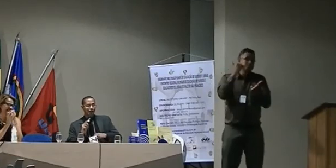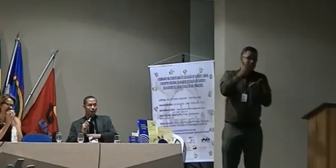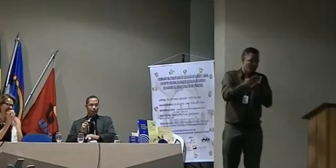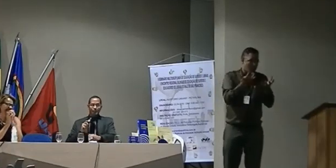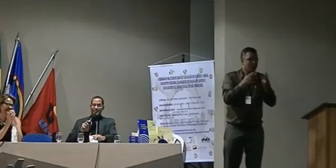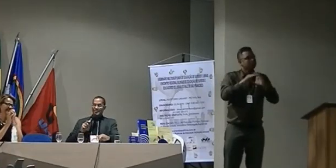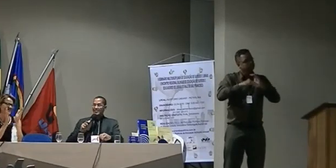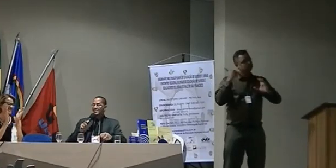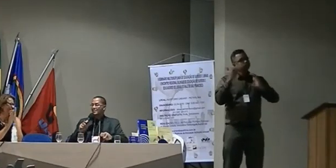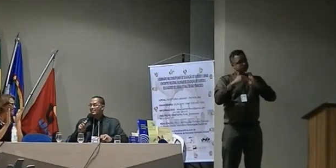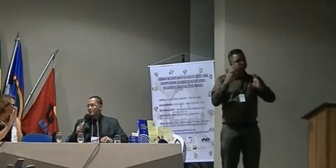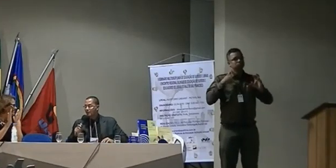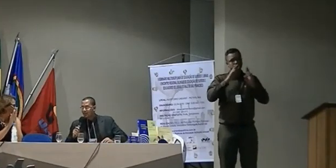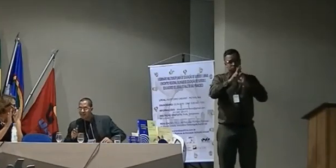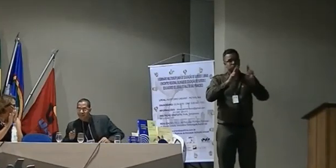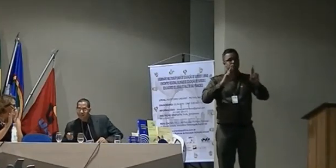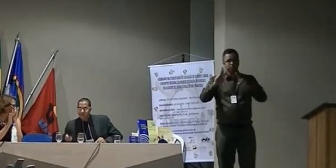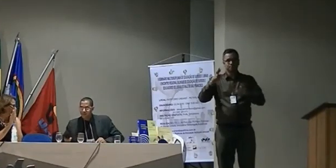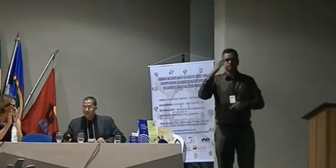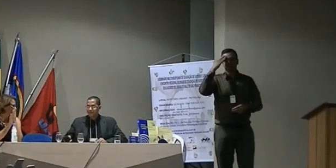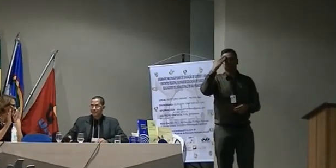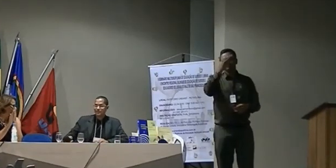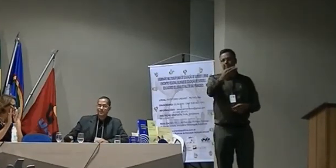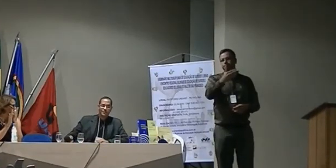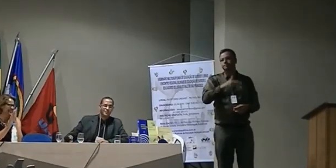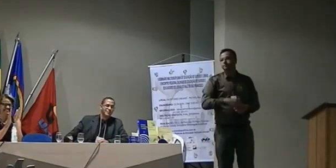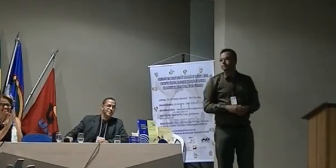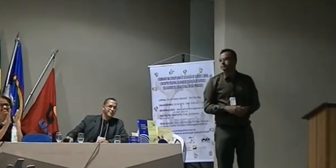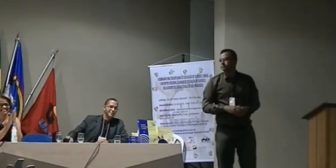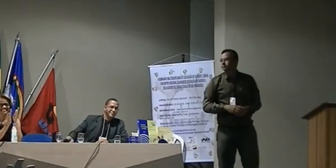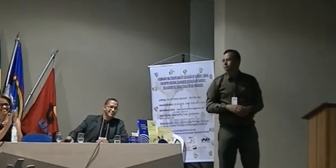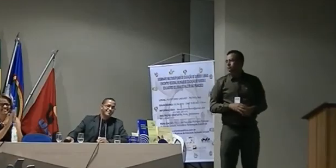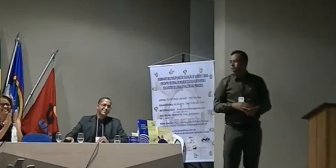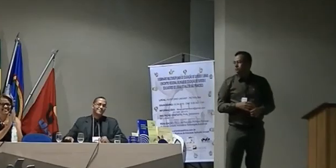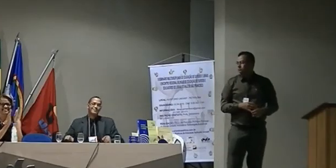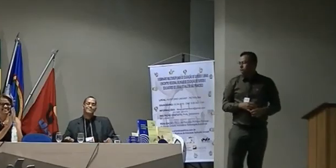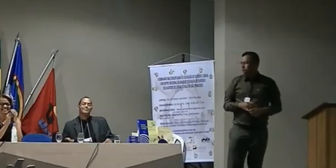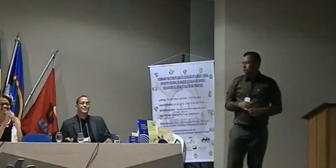a todos obrigado a todos vocês